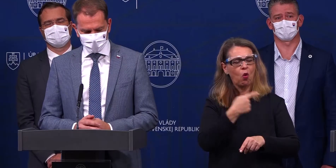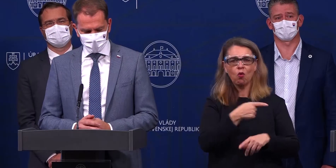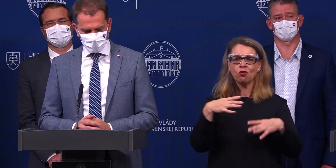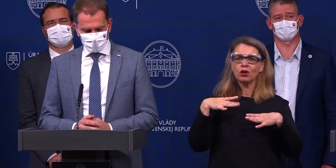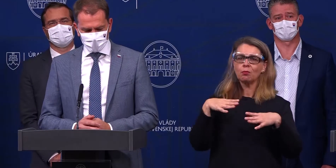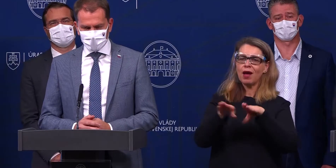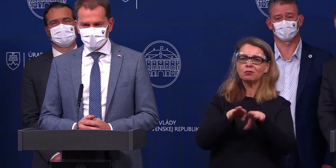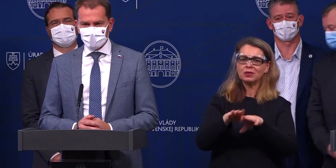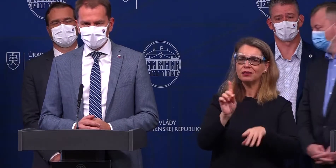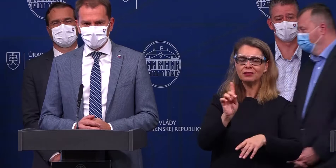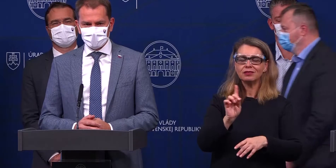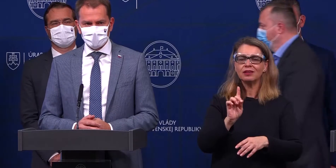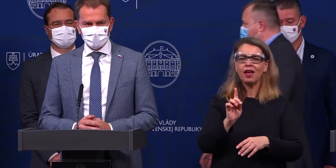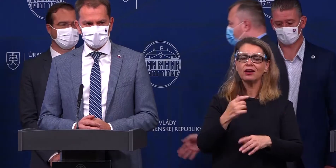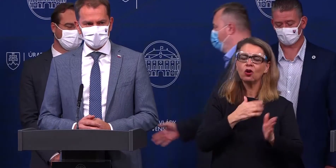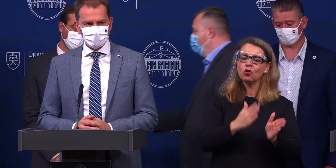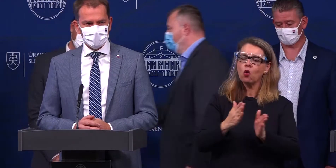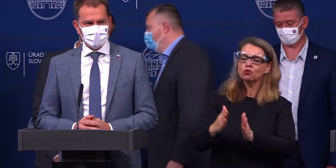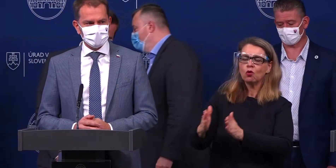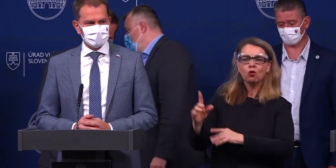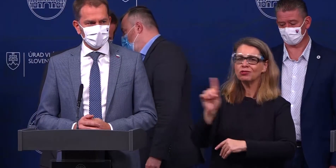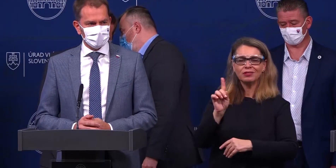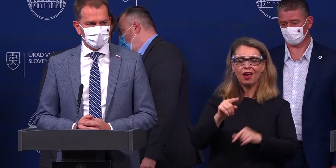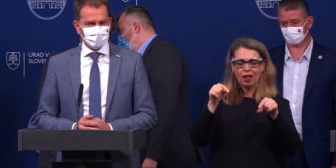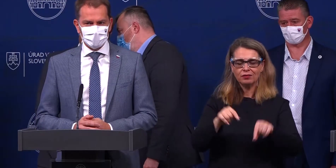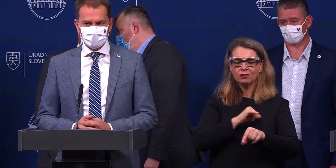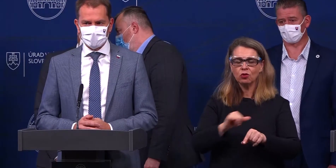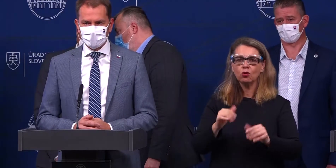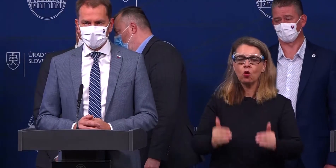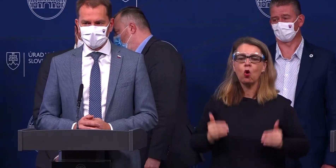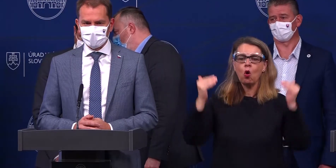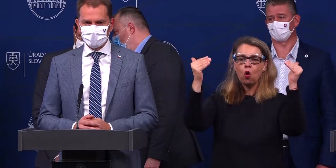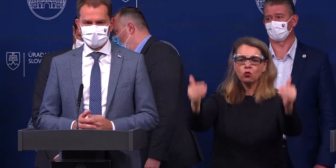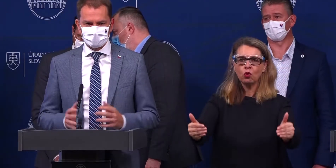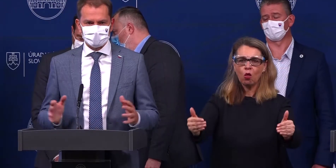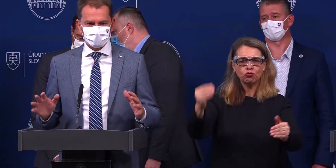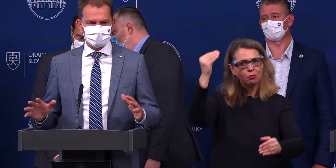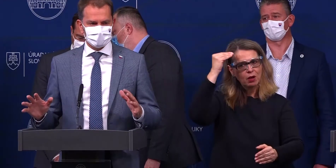osnulých, ale aby sme tento rok si odložili až na obdobie, kedy budeme